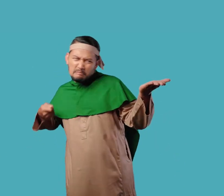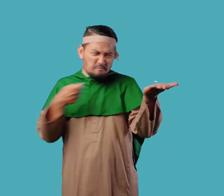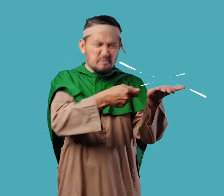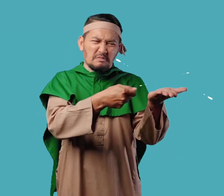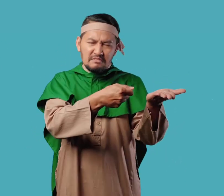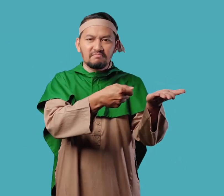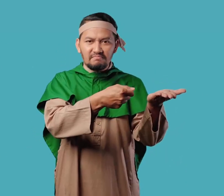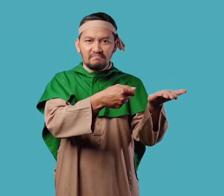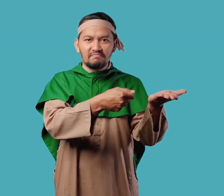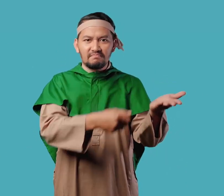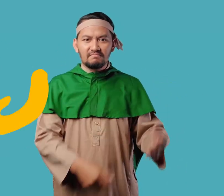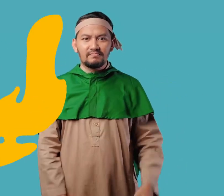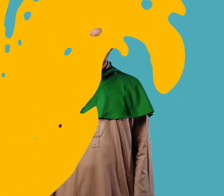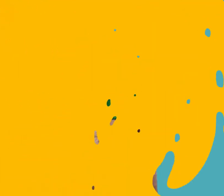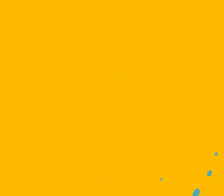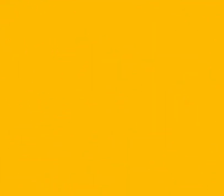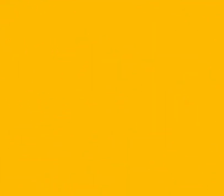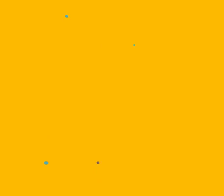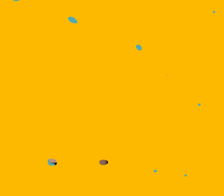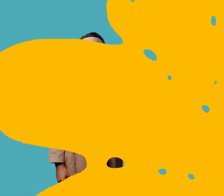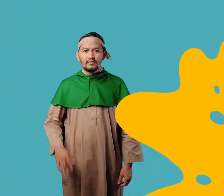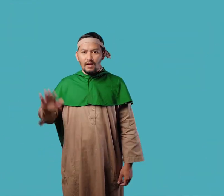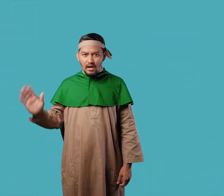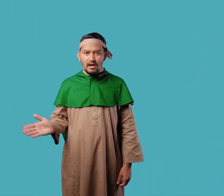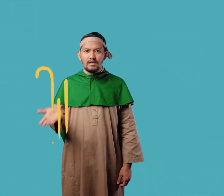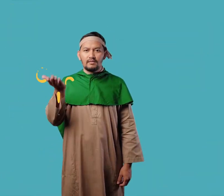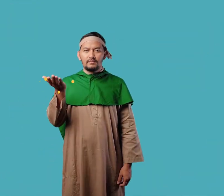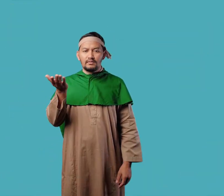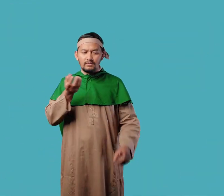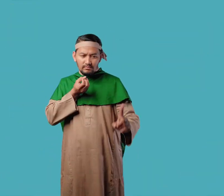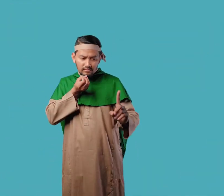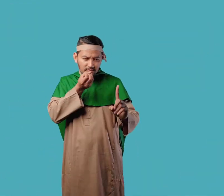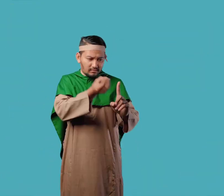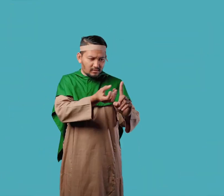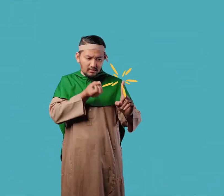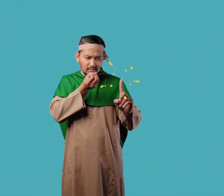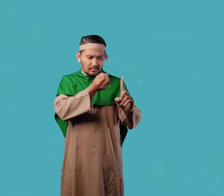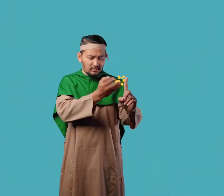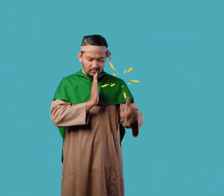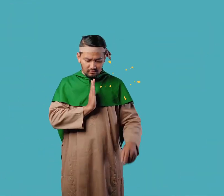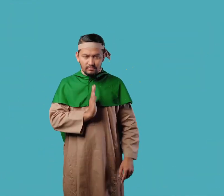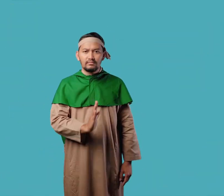berencana membunuh para Nabi Nabi-Nabi berdakwah mengajarkan ajaran Tauhid